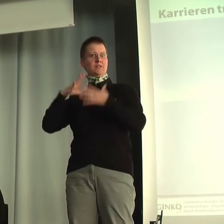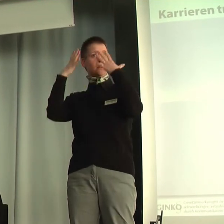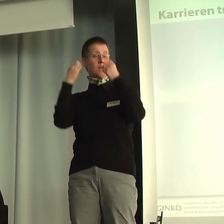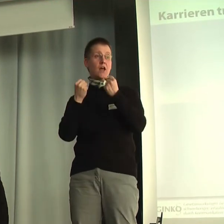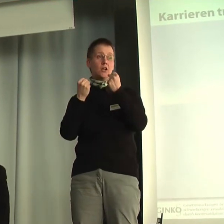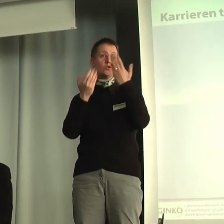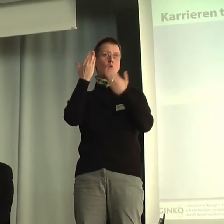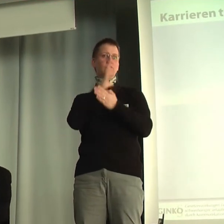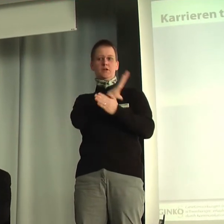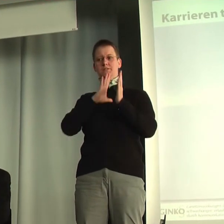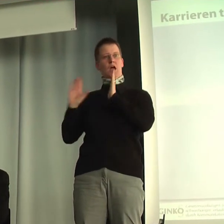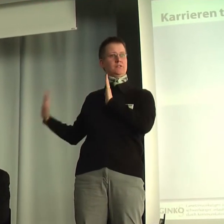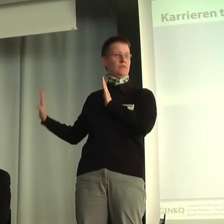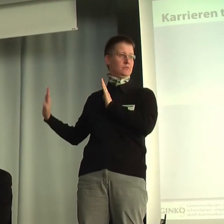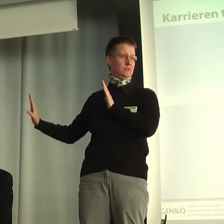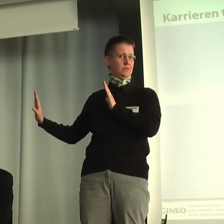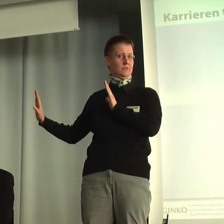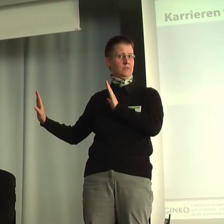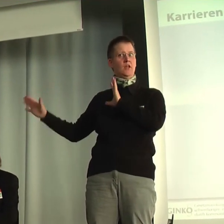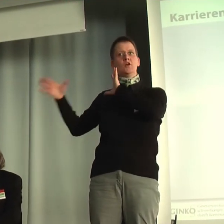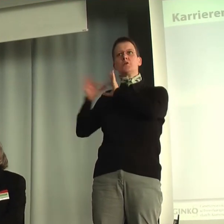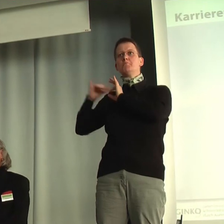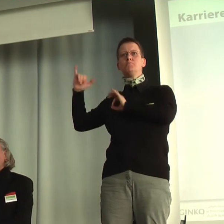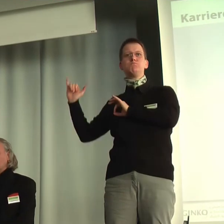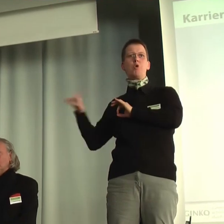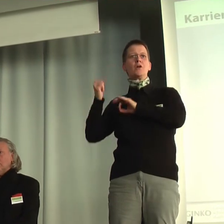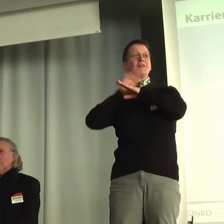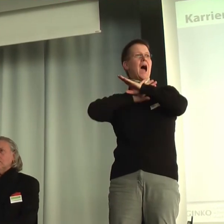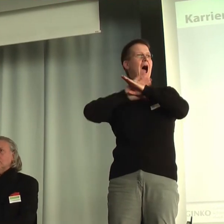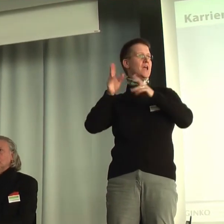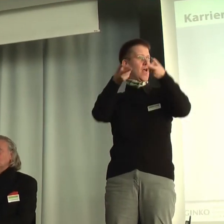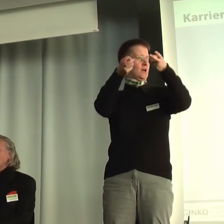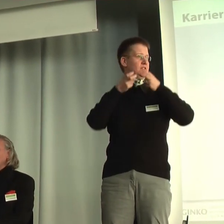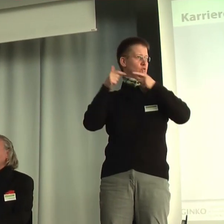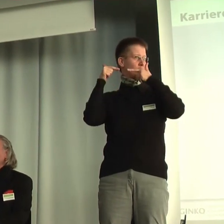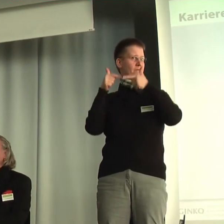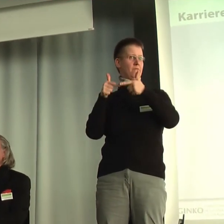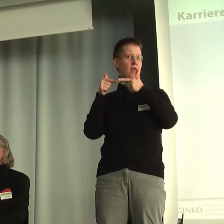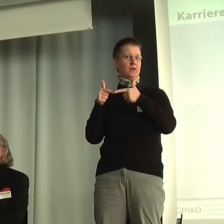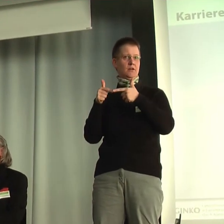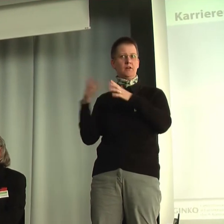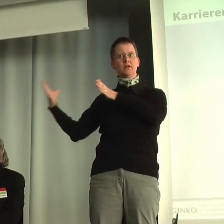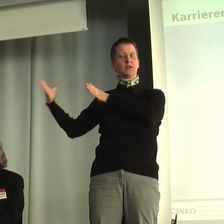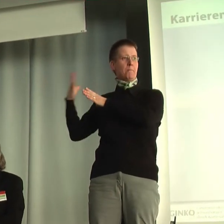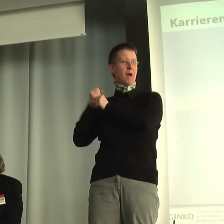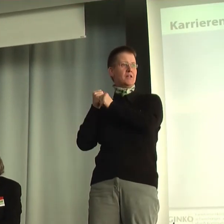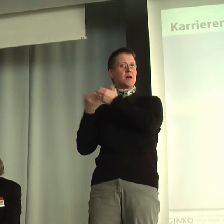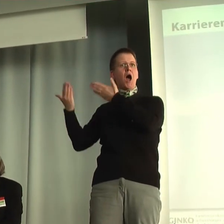wir mit einem Projekt Heilerziehungspflege, gemeinsame Aufbildung von